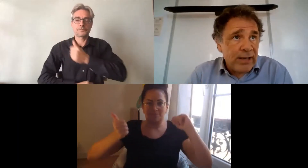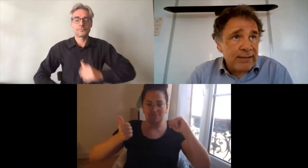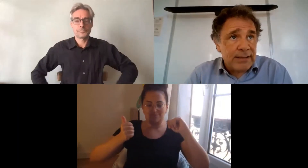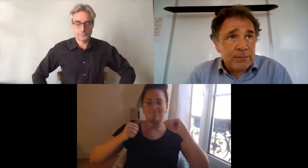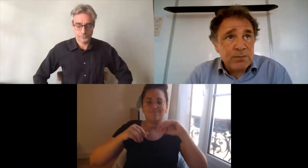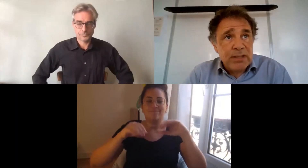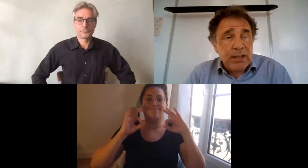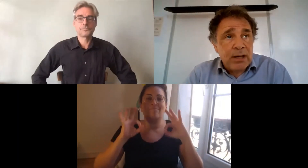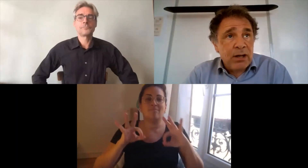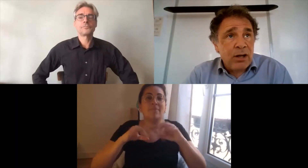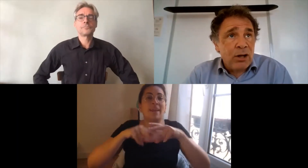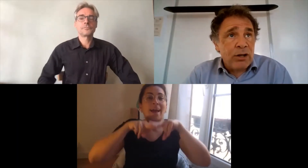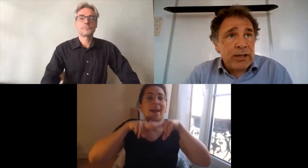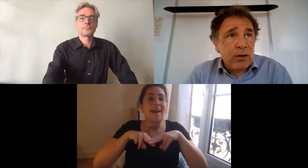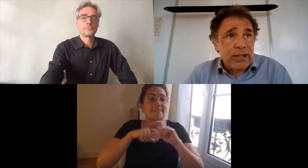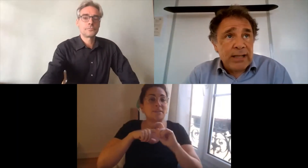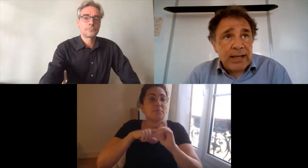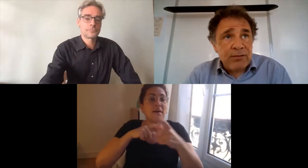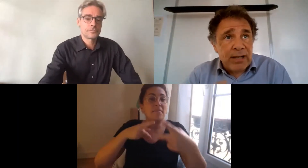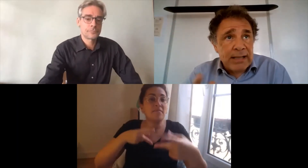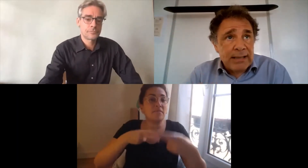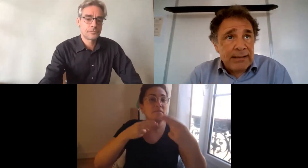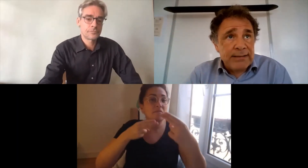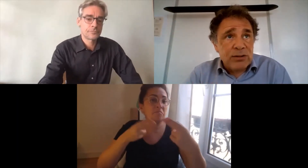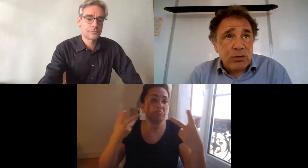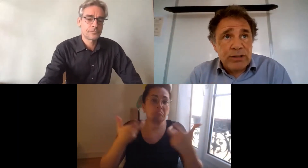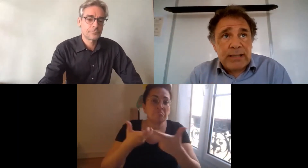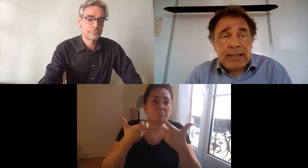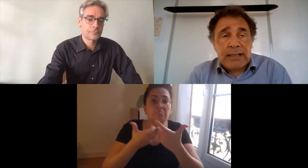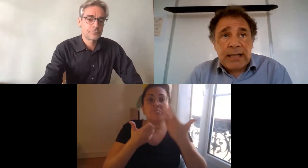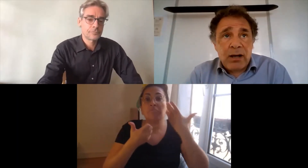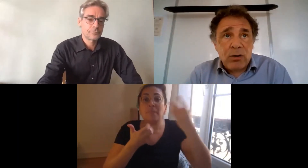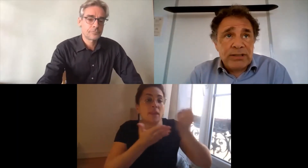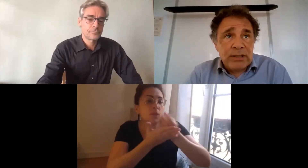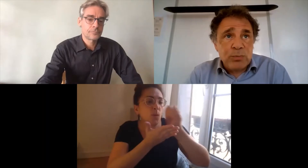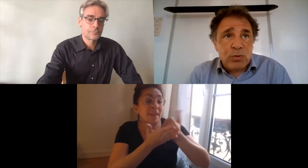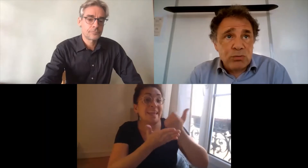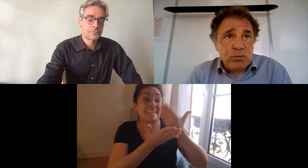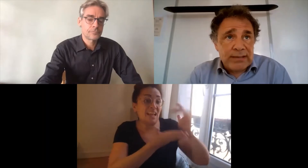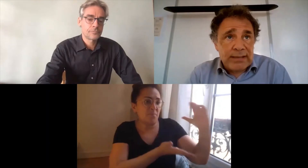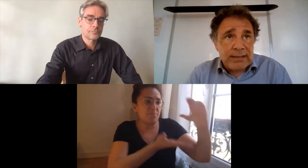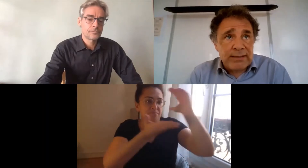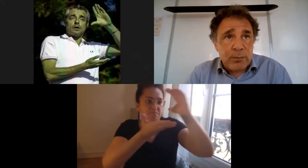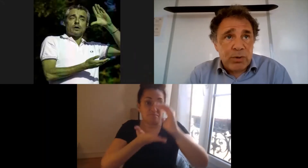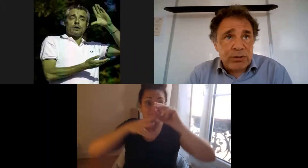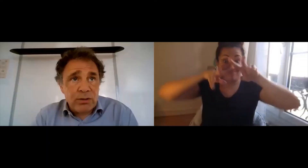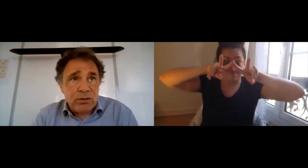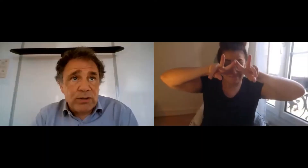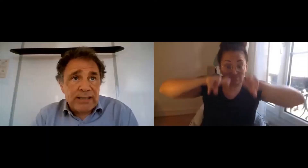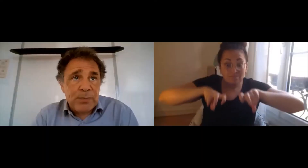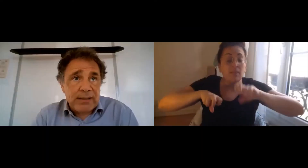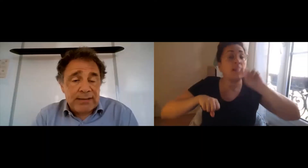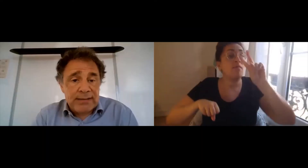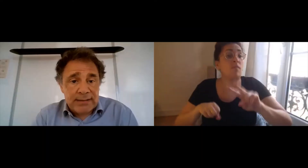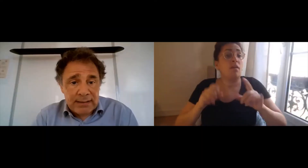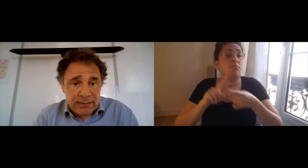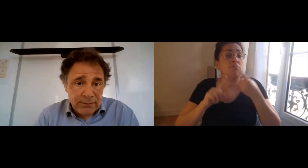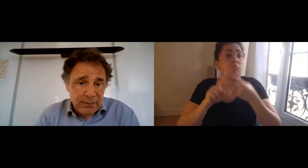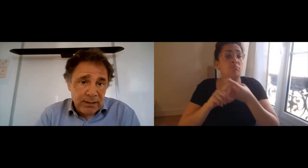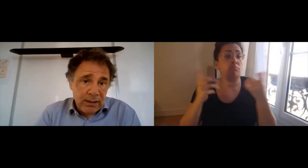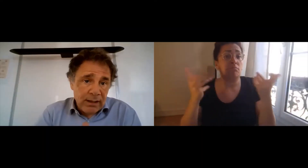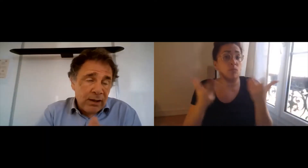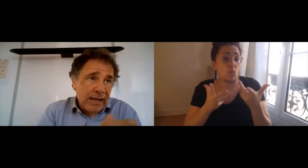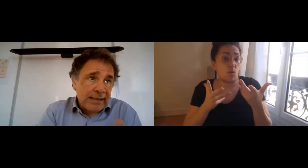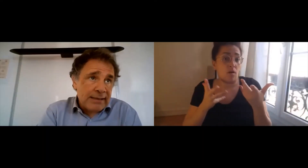autres phases, quand on en arrive à l'analyse des données, là aussi, pour nous, c'est très, très important que l'expertise